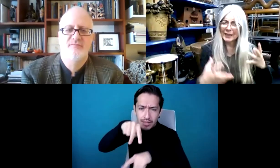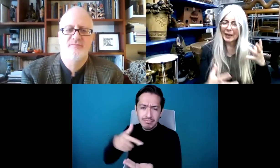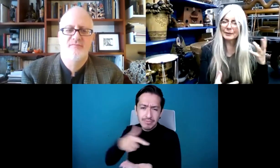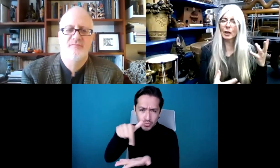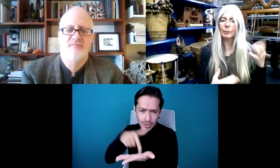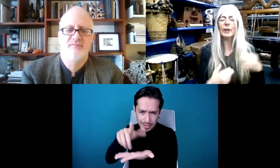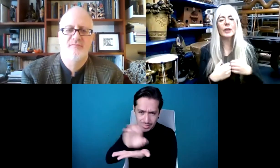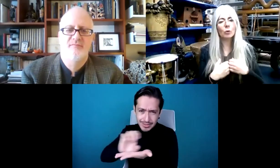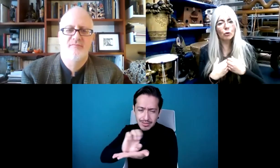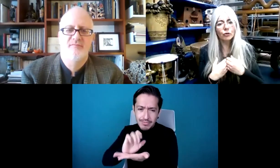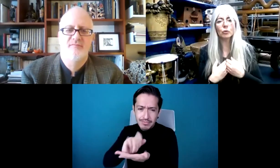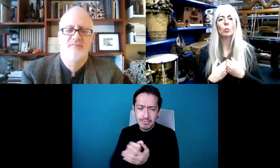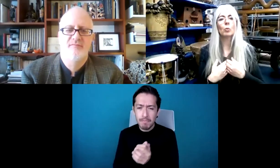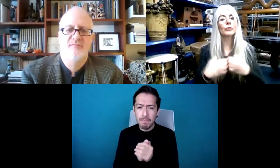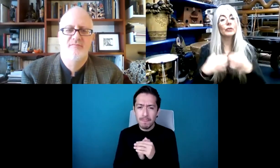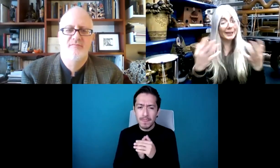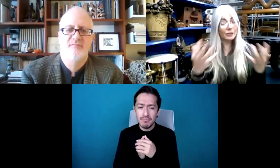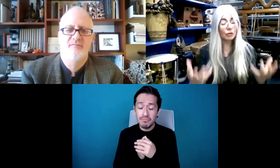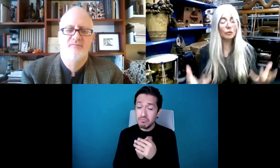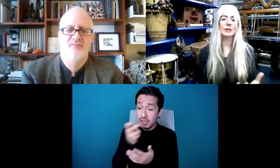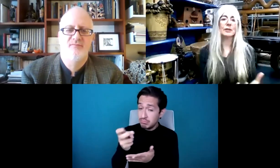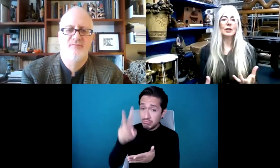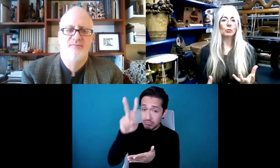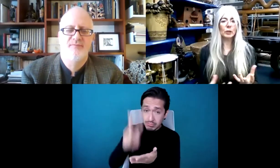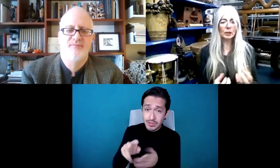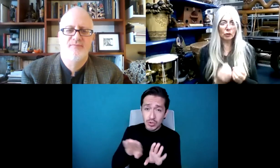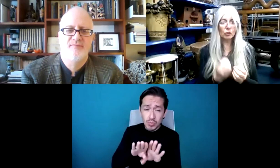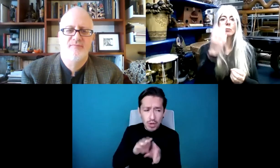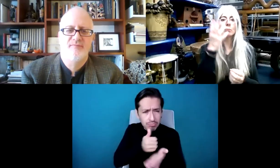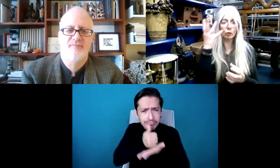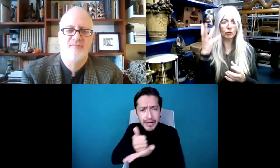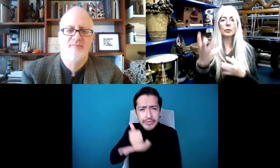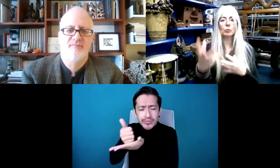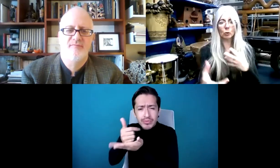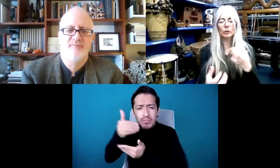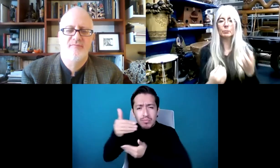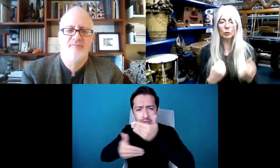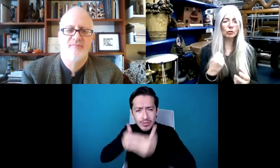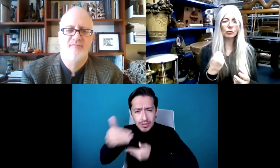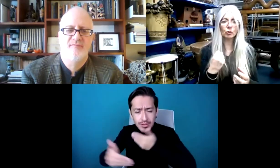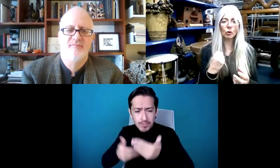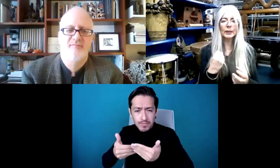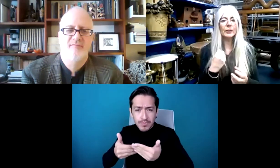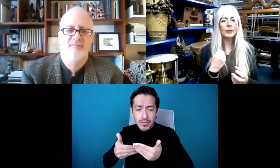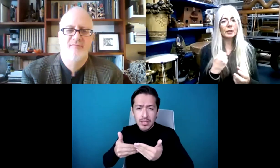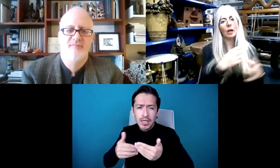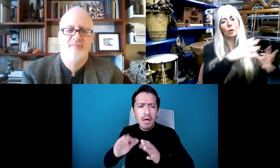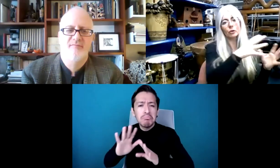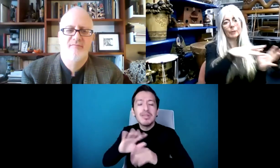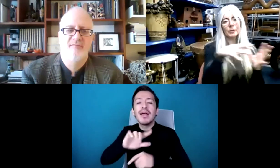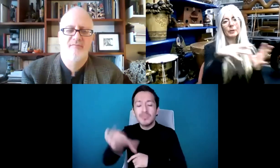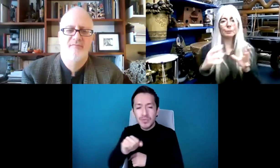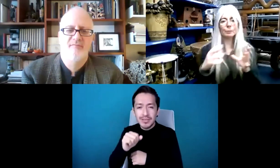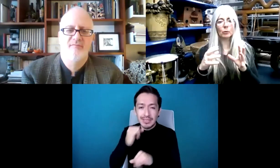con muchas otras cosas ayudó, abonó al proceso. Y una vez que el internet floreció y todos